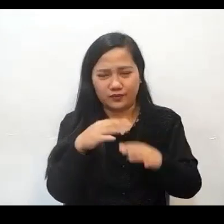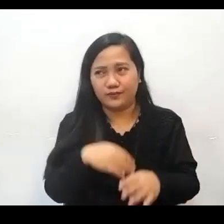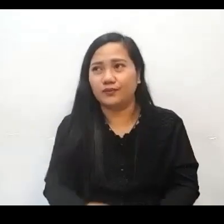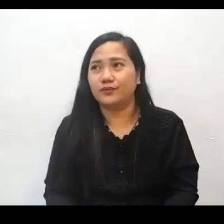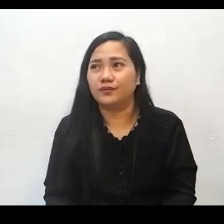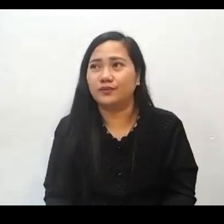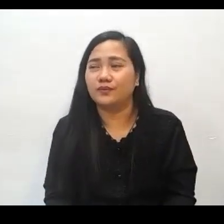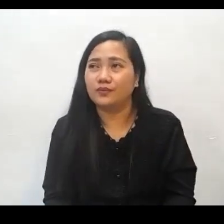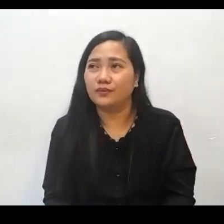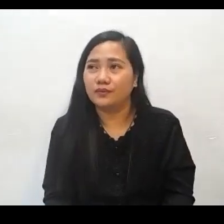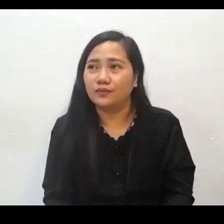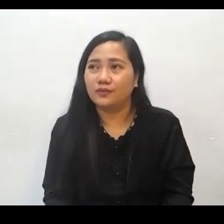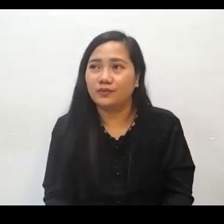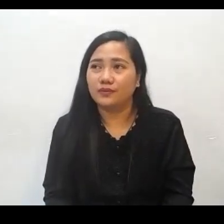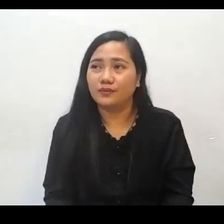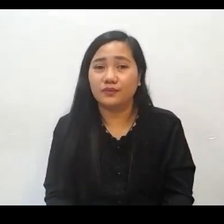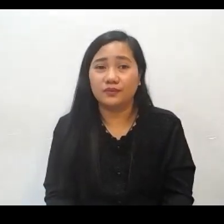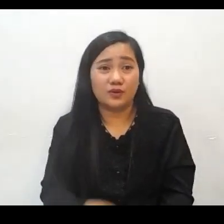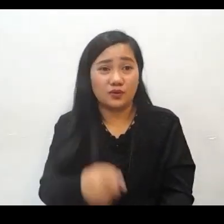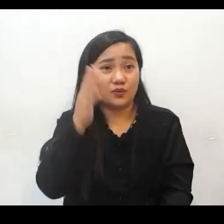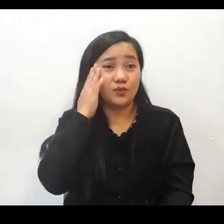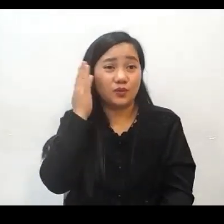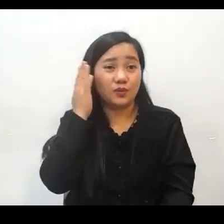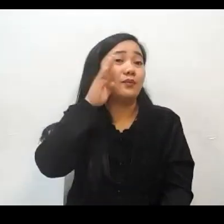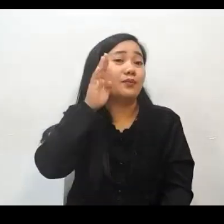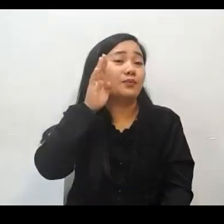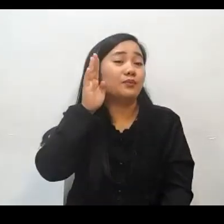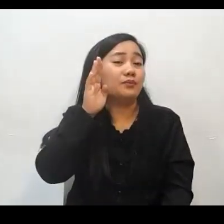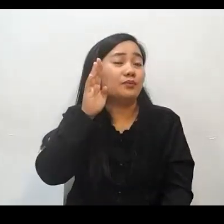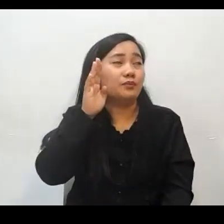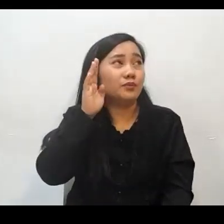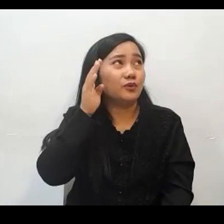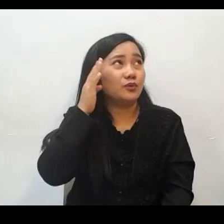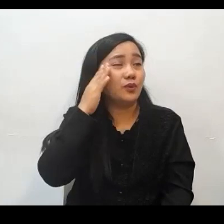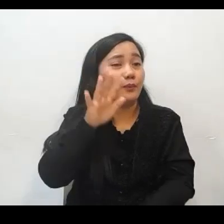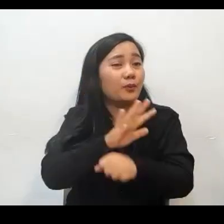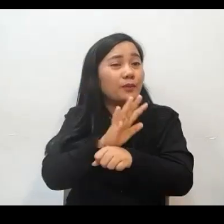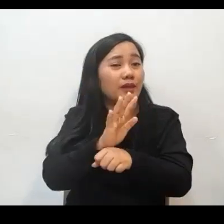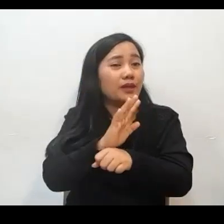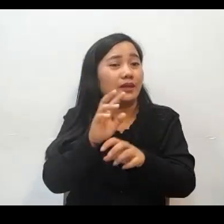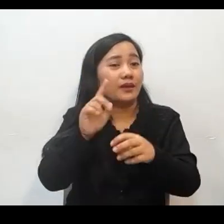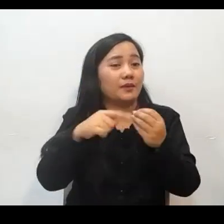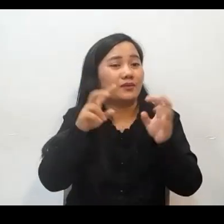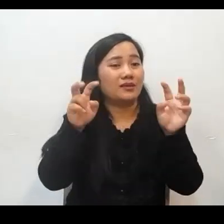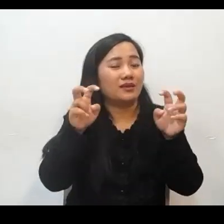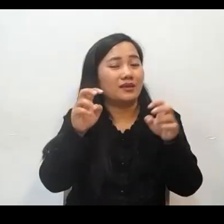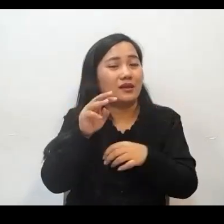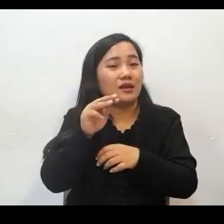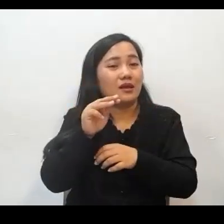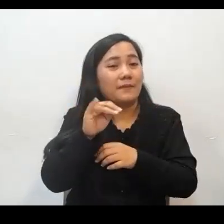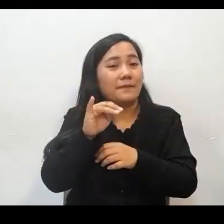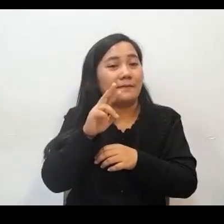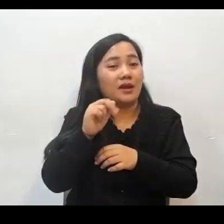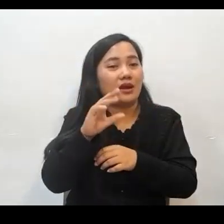Miracle No. 7 the movie Kaya alam niyo po ba yung pelikula na may pamagat na Miracle No.